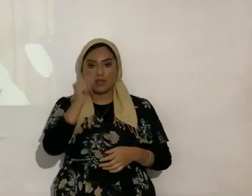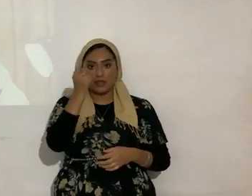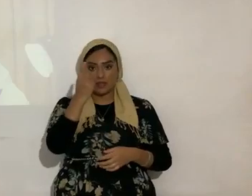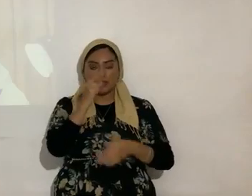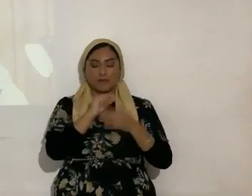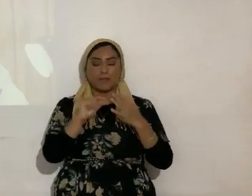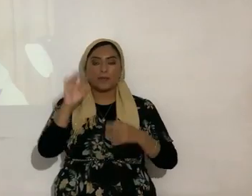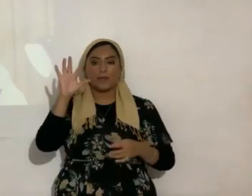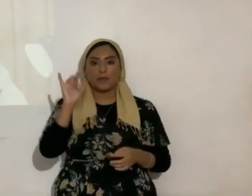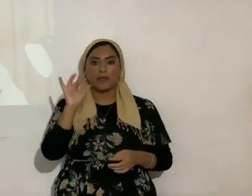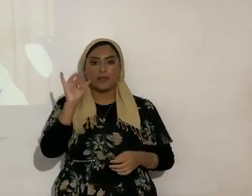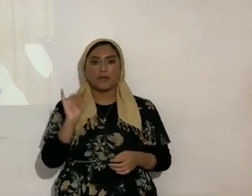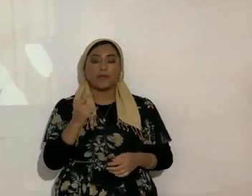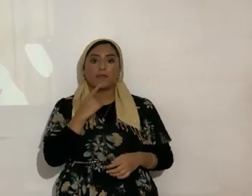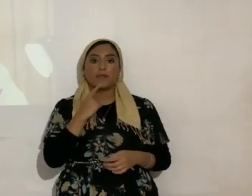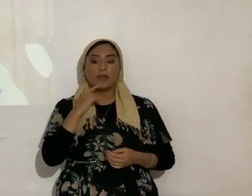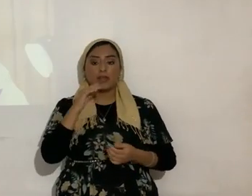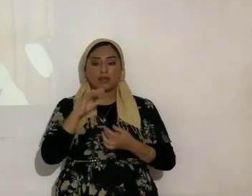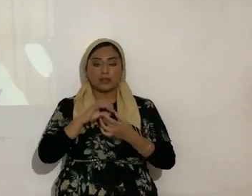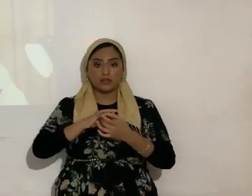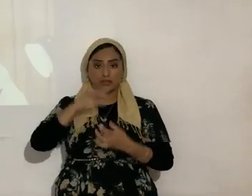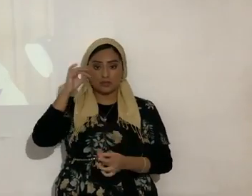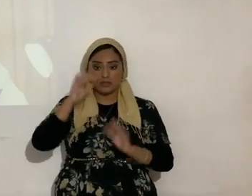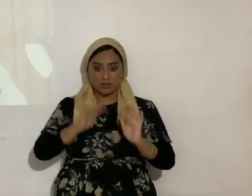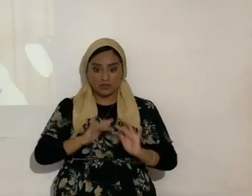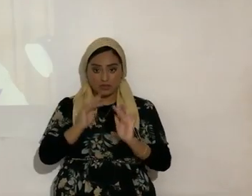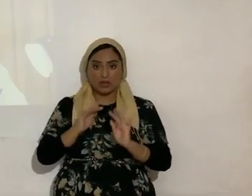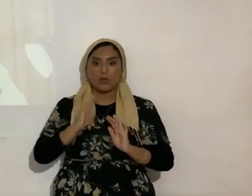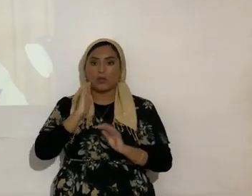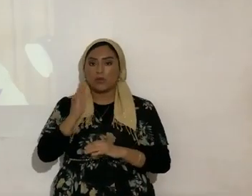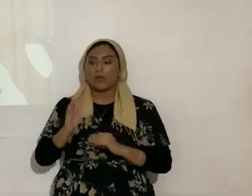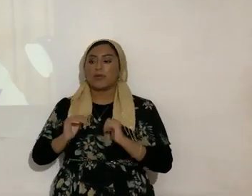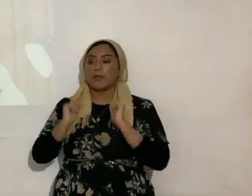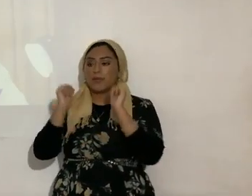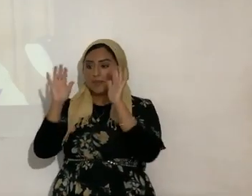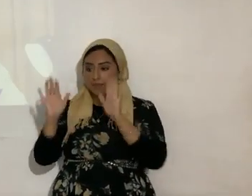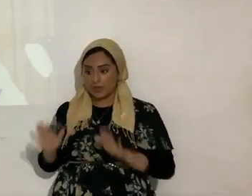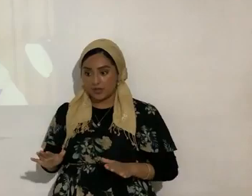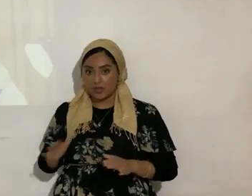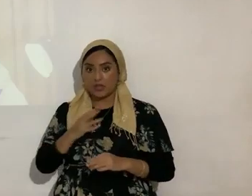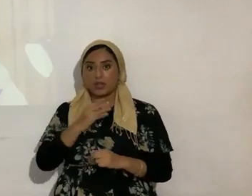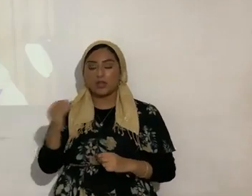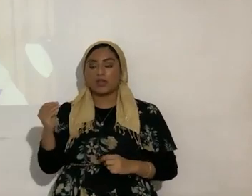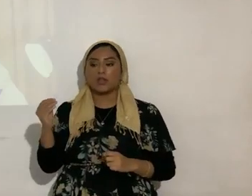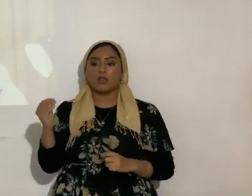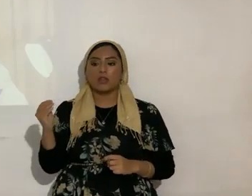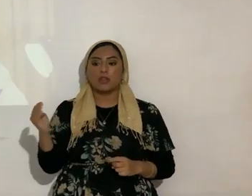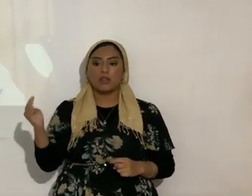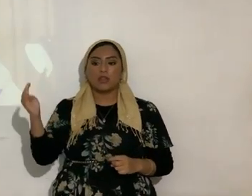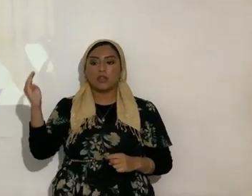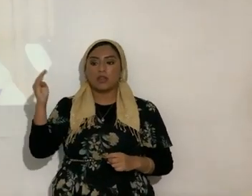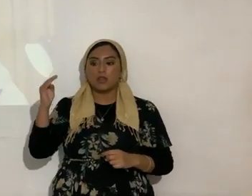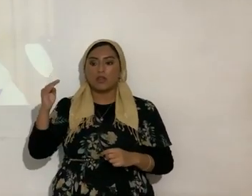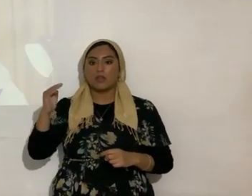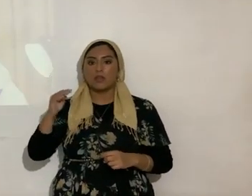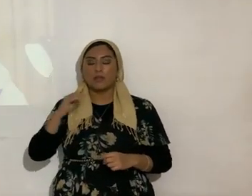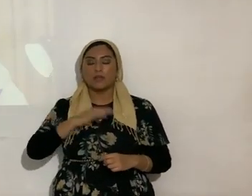el alma generosa será prosperada y el que el que el que saciare él